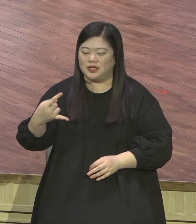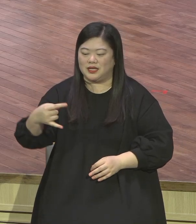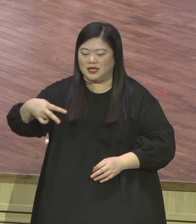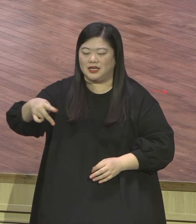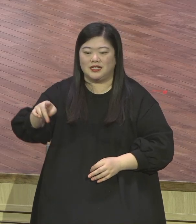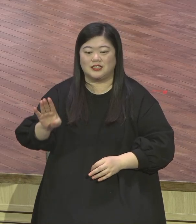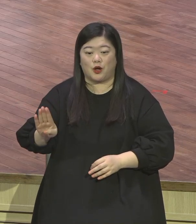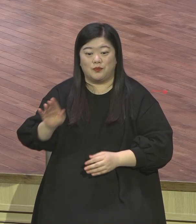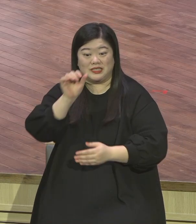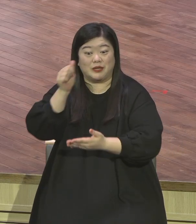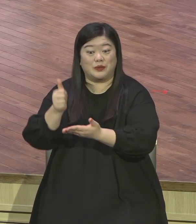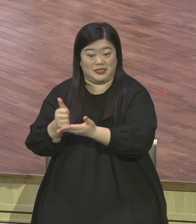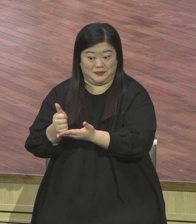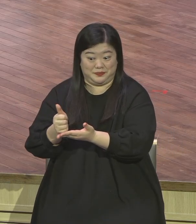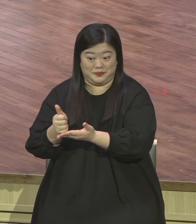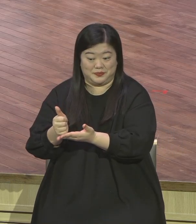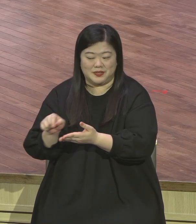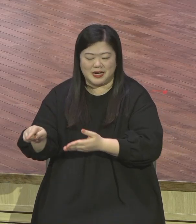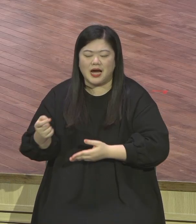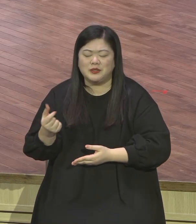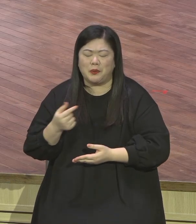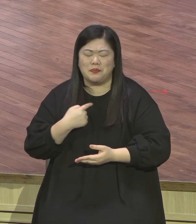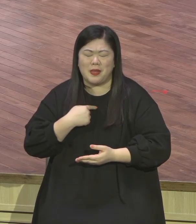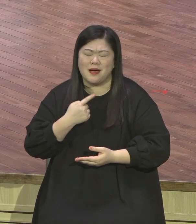이렇게 새롭게 영적 분위기를 확 확 바꿔 가야 돼요